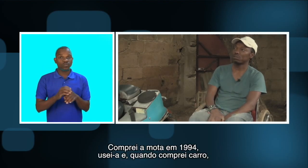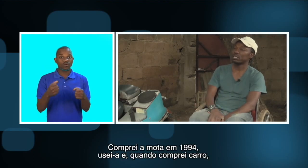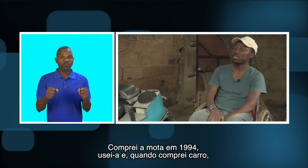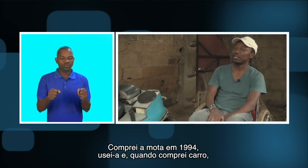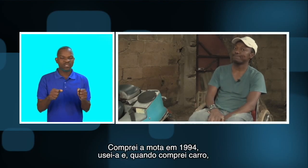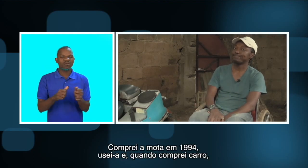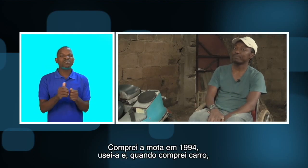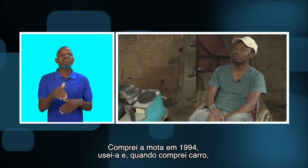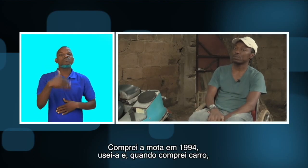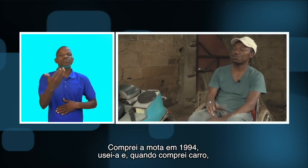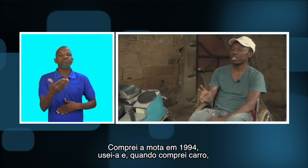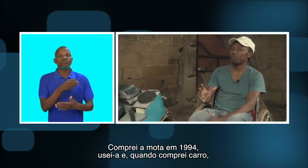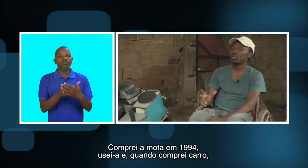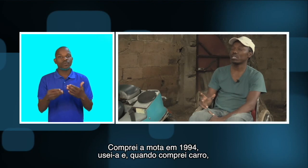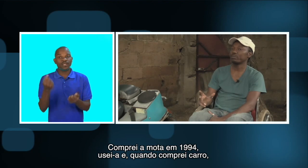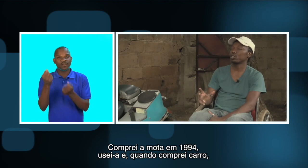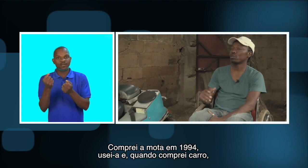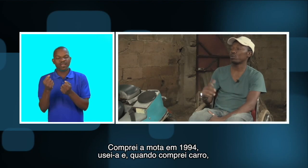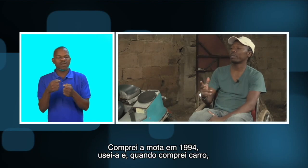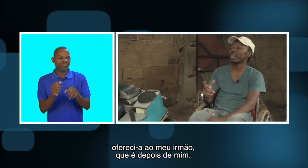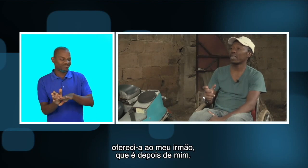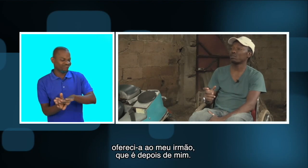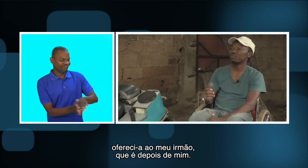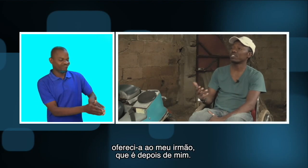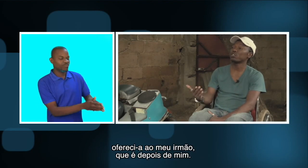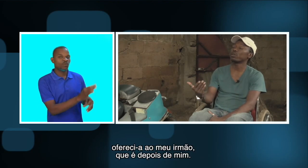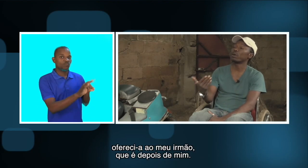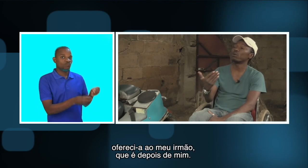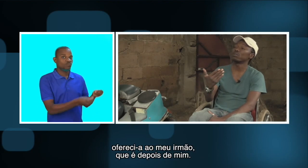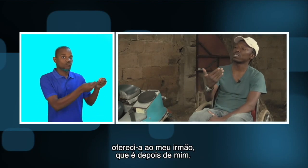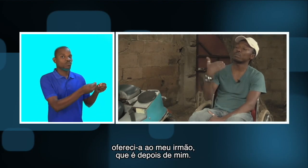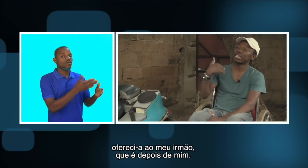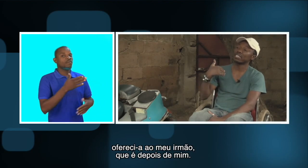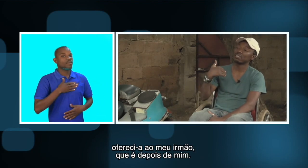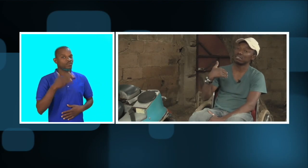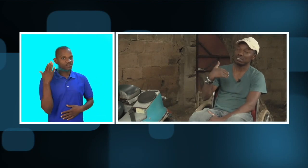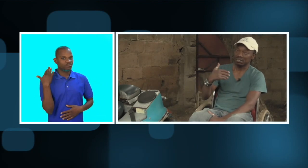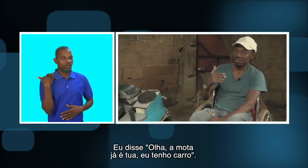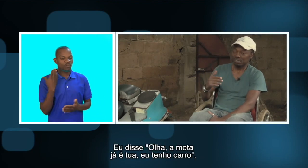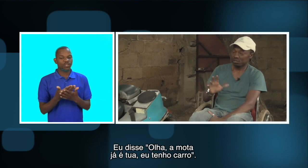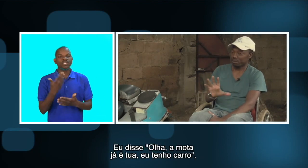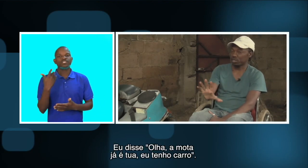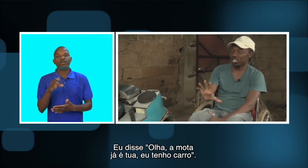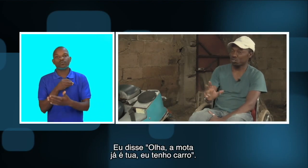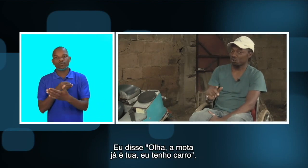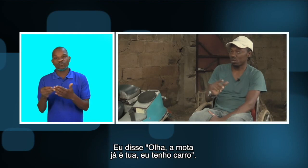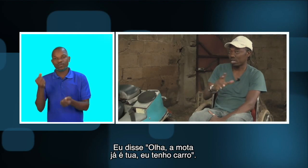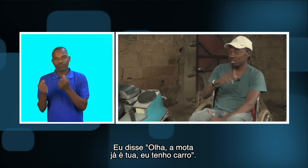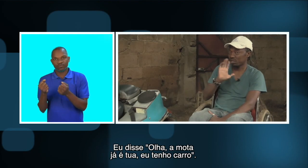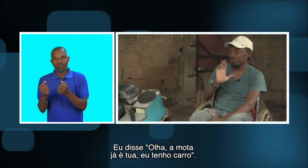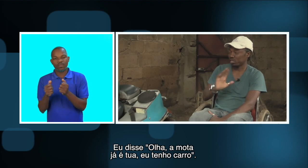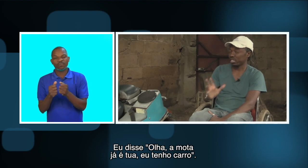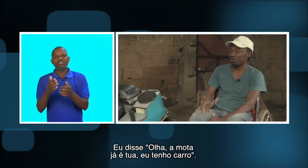e usei a mota depois quando comprei carro ofereci o meu irmão que me segue a mota já é